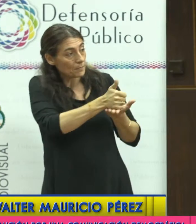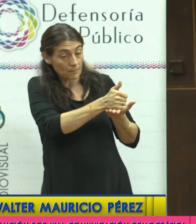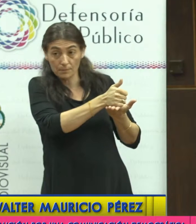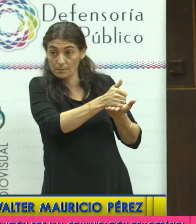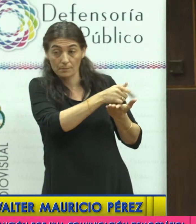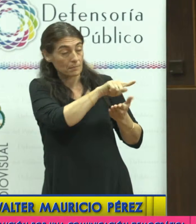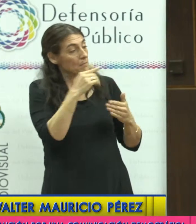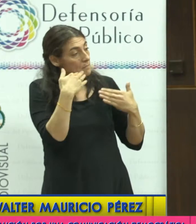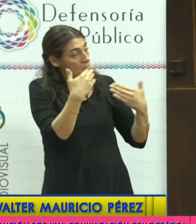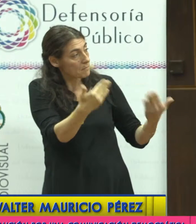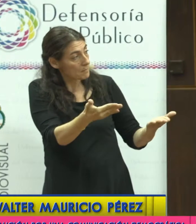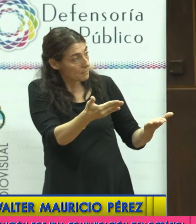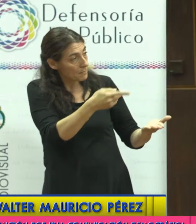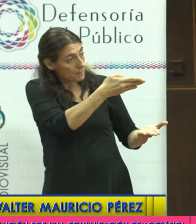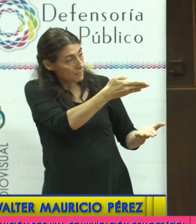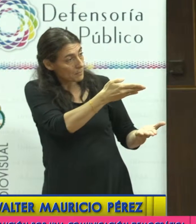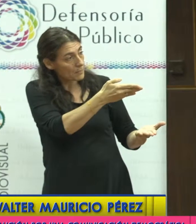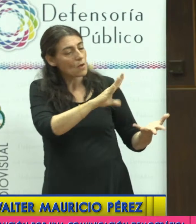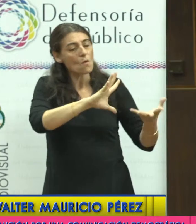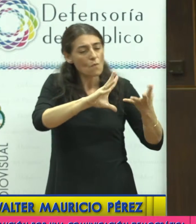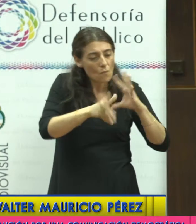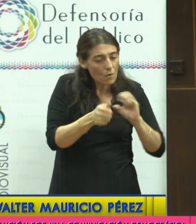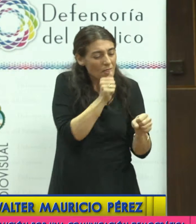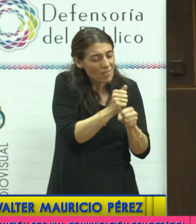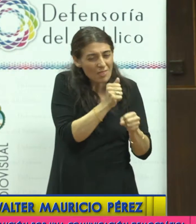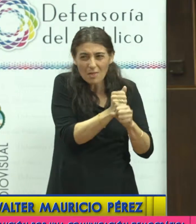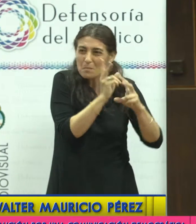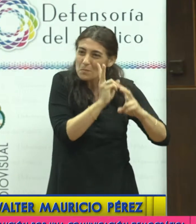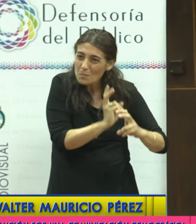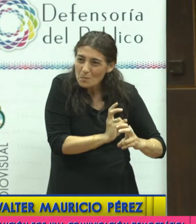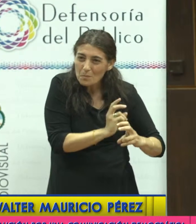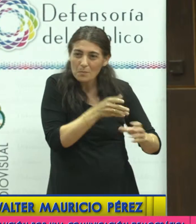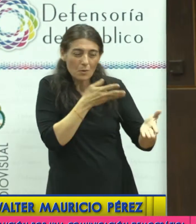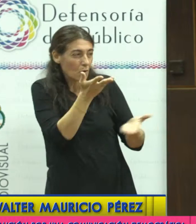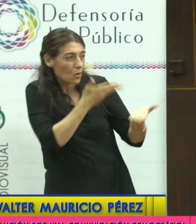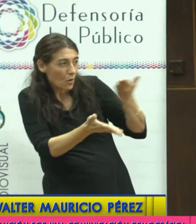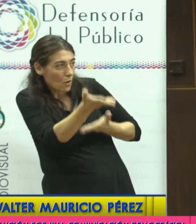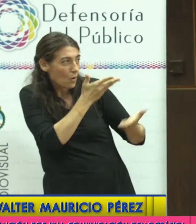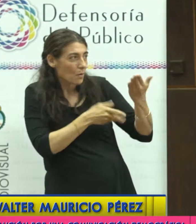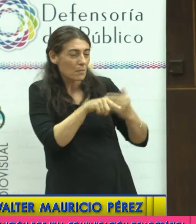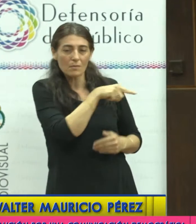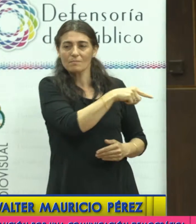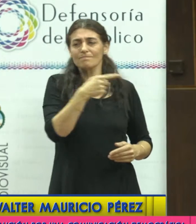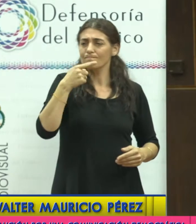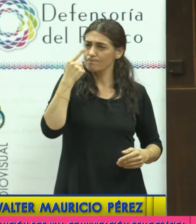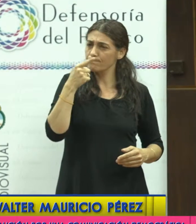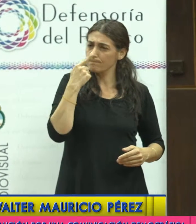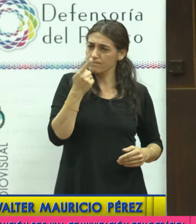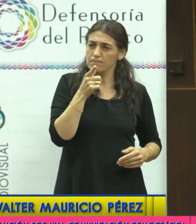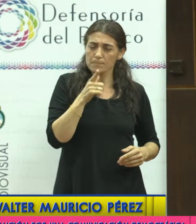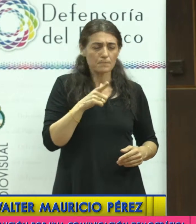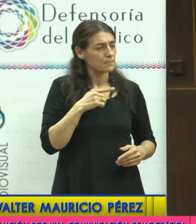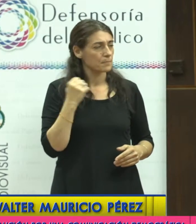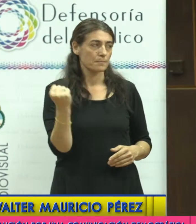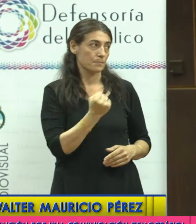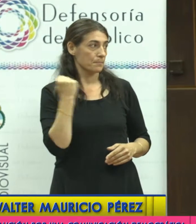la metodología que propone la Defensoría, que me parece que es lo fundamental y es una muestra